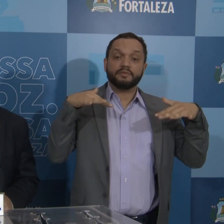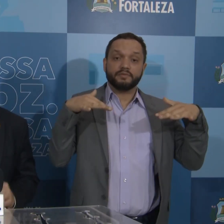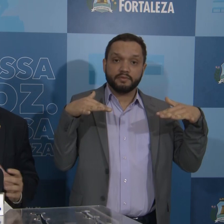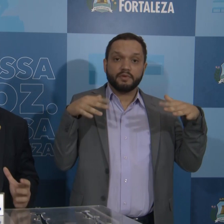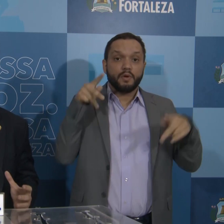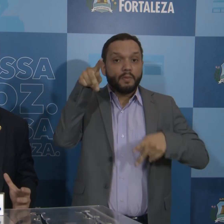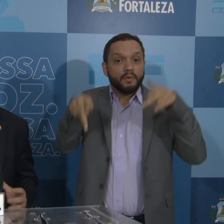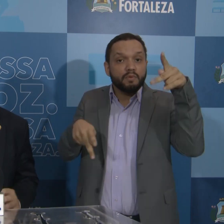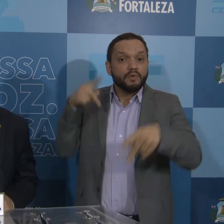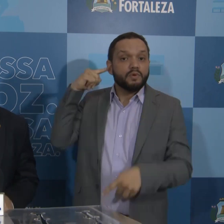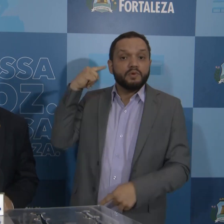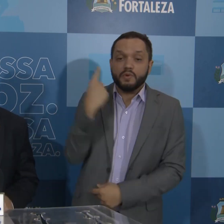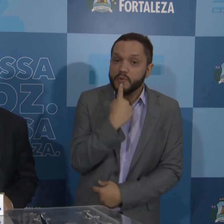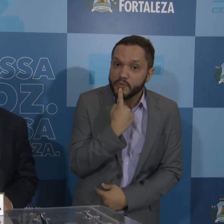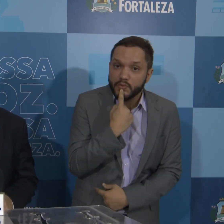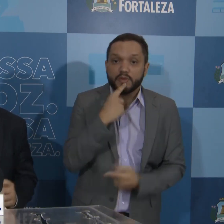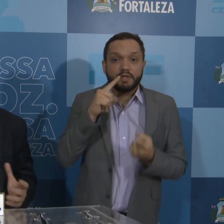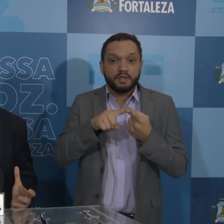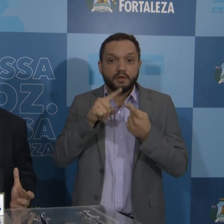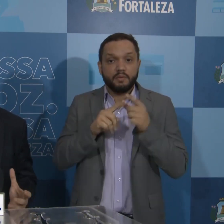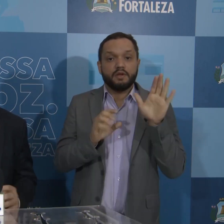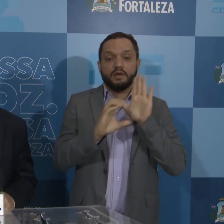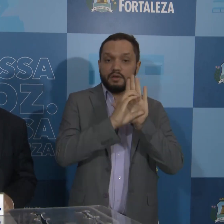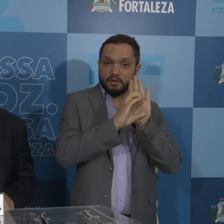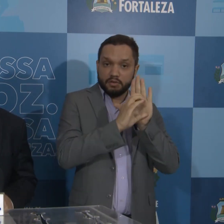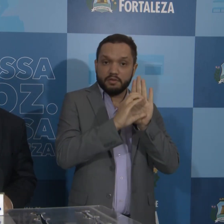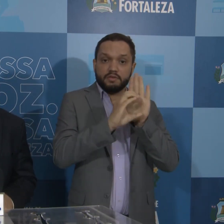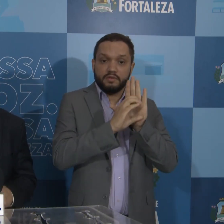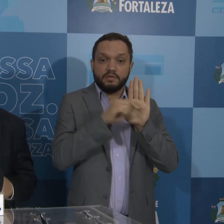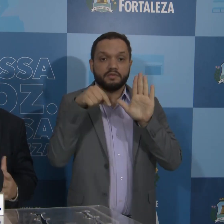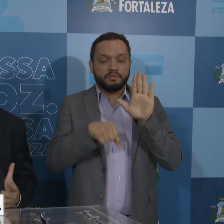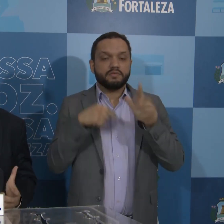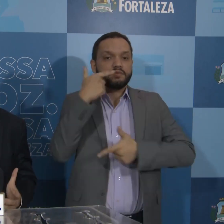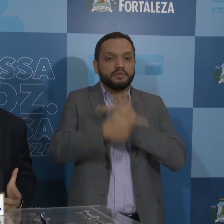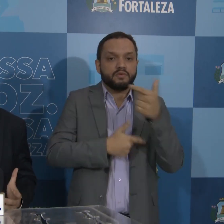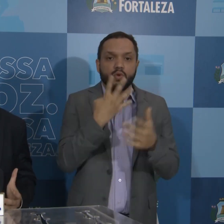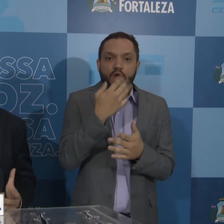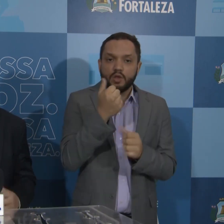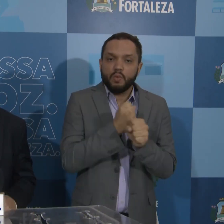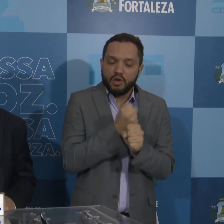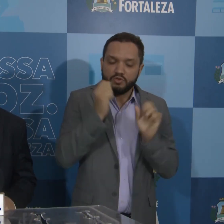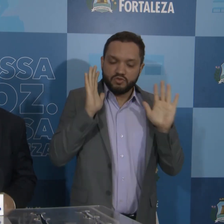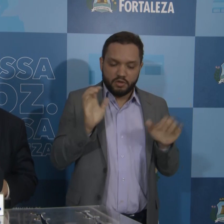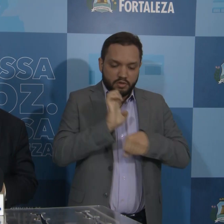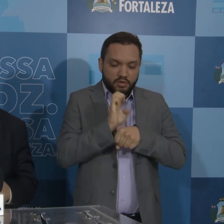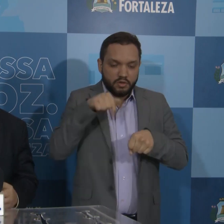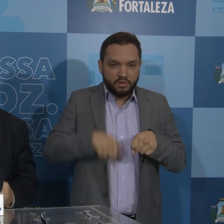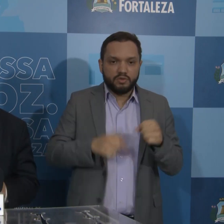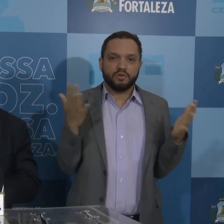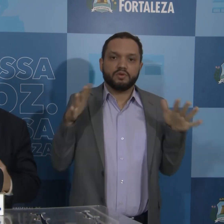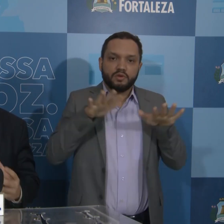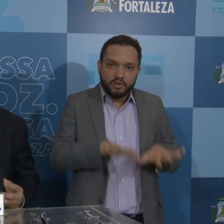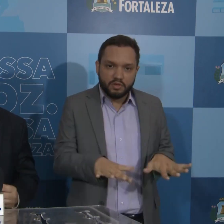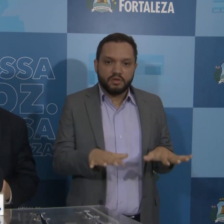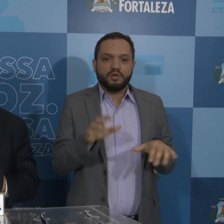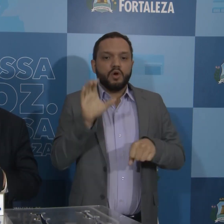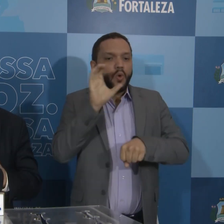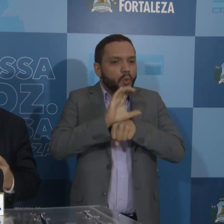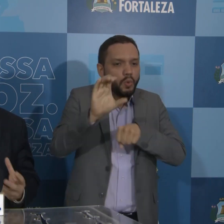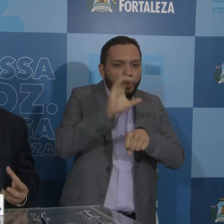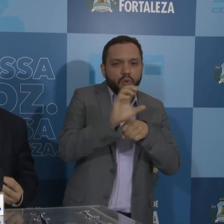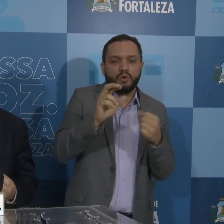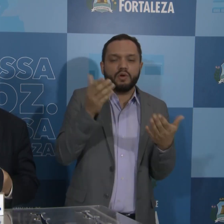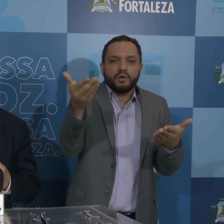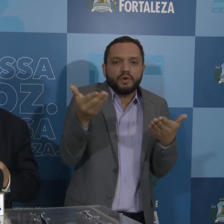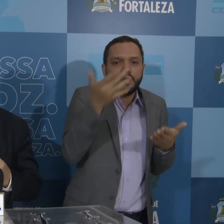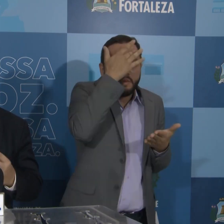população surda. Também a associação cearense que faz o trabalho há 41 anos já no estado de inclusão, de capacitação, de